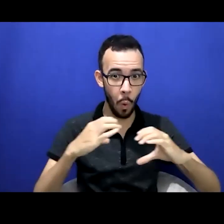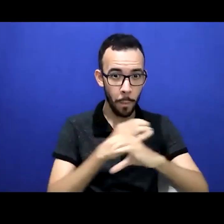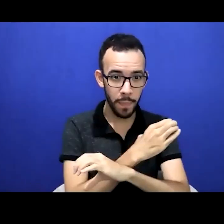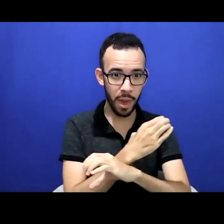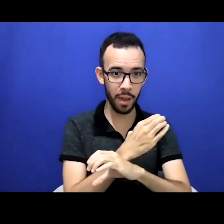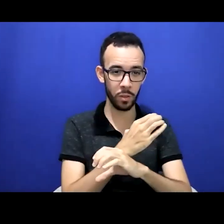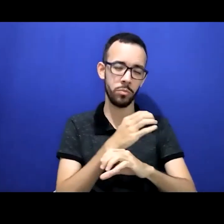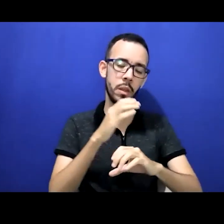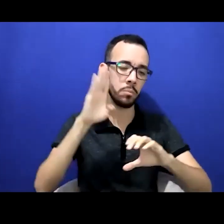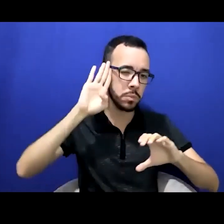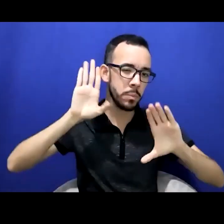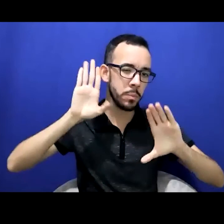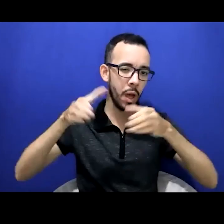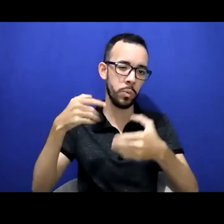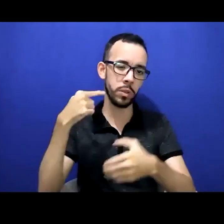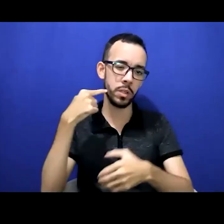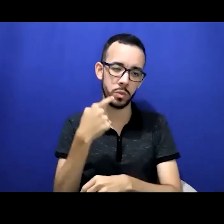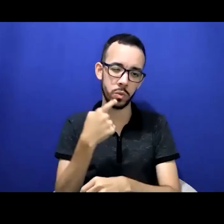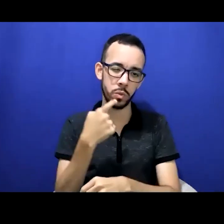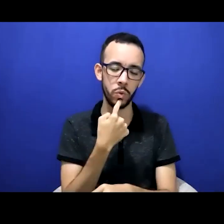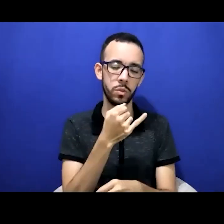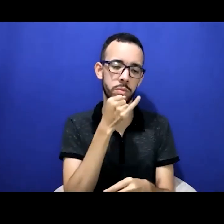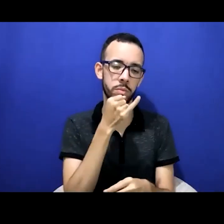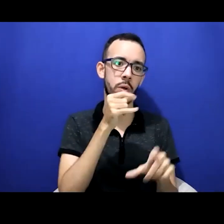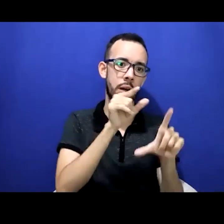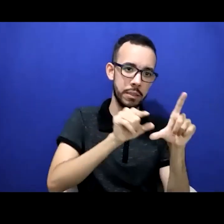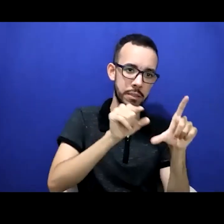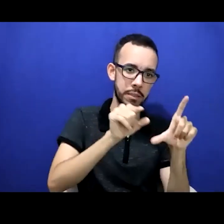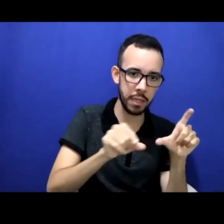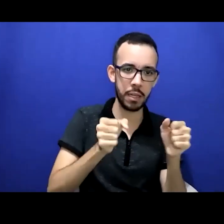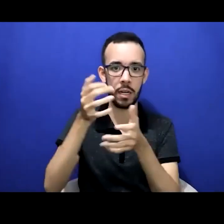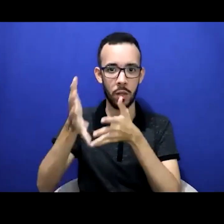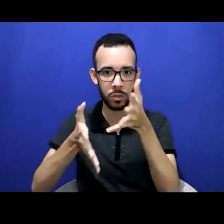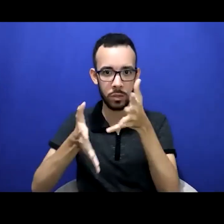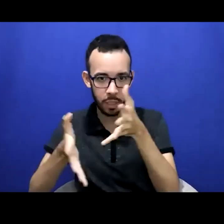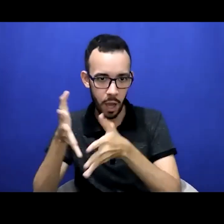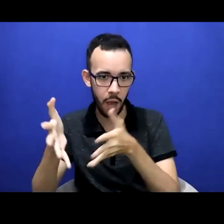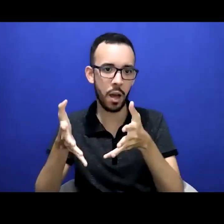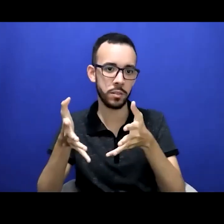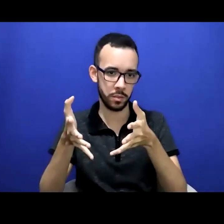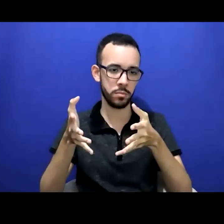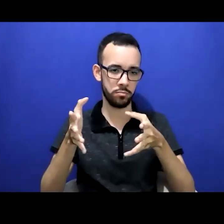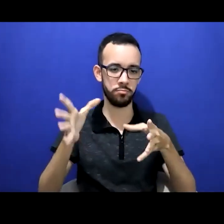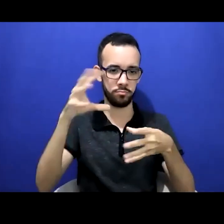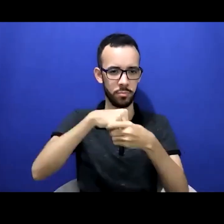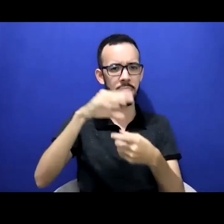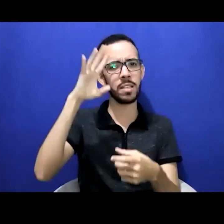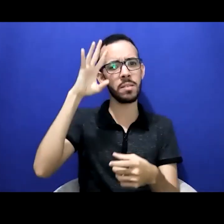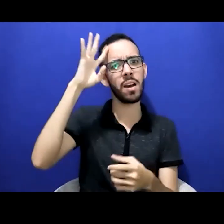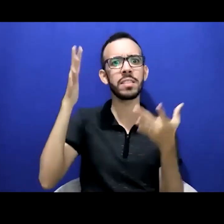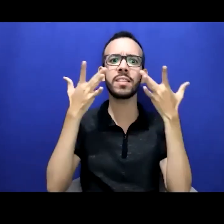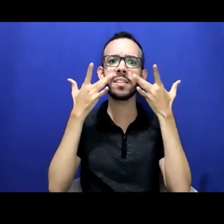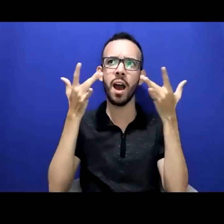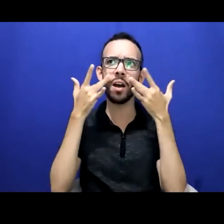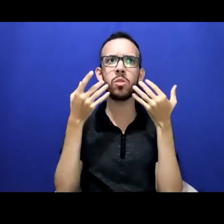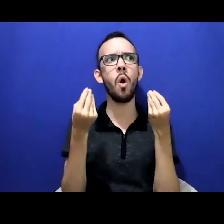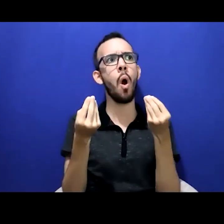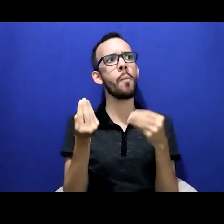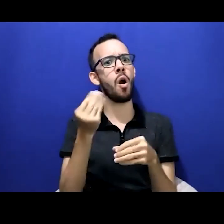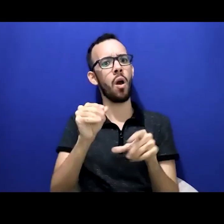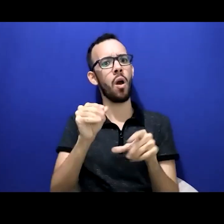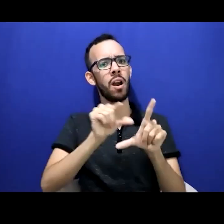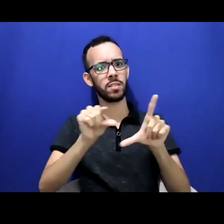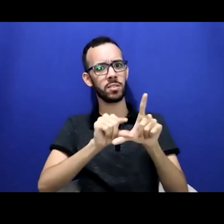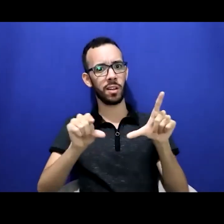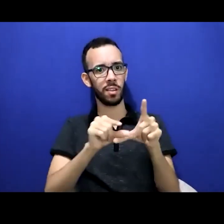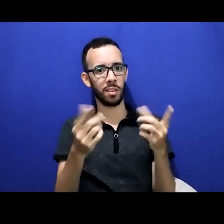Bom no que diz respeito a acessibilidade com relação a pessoa surda em